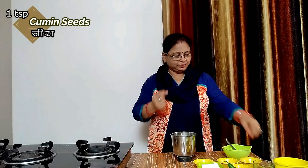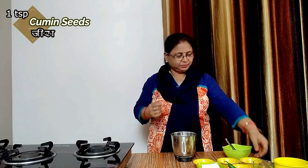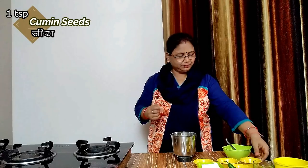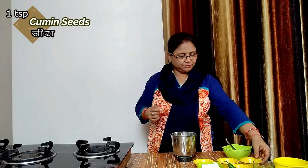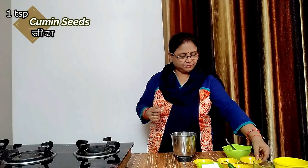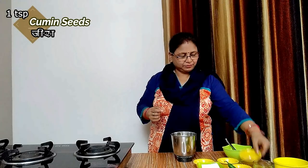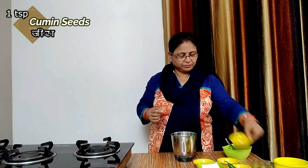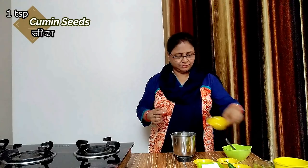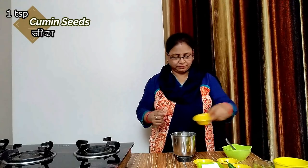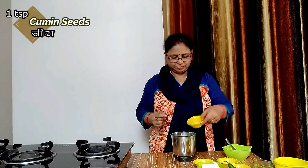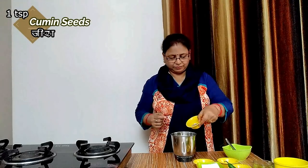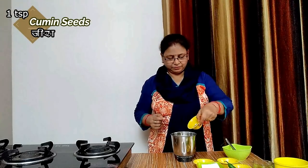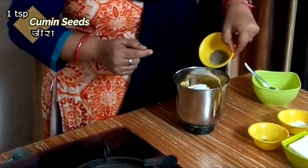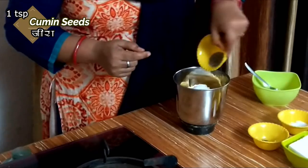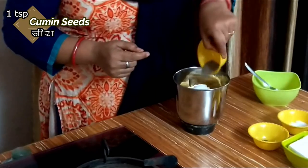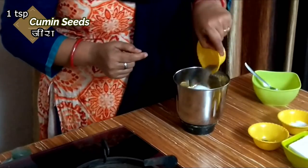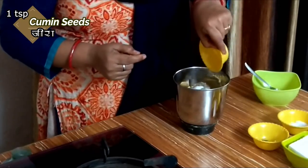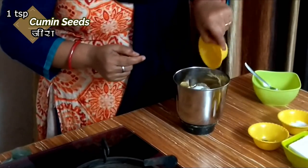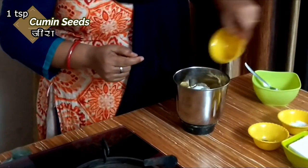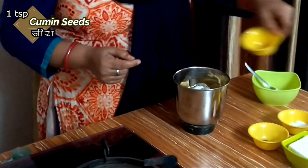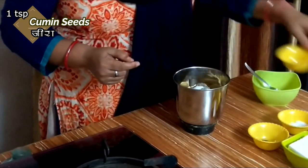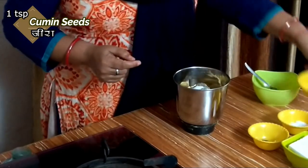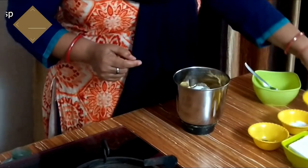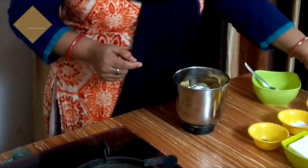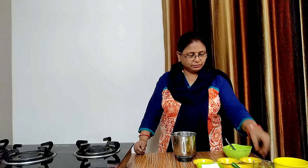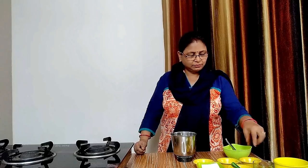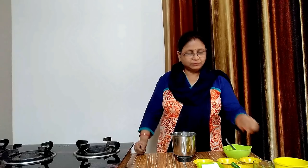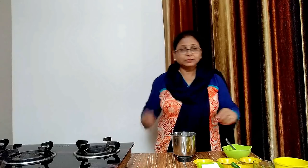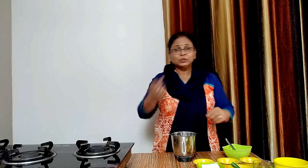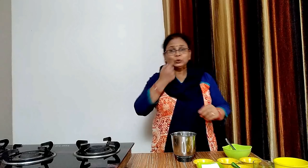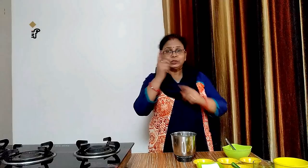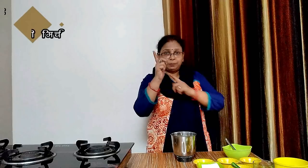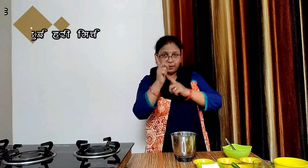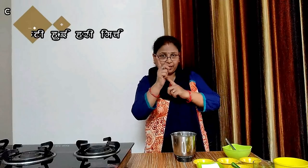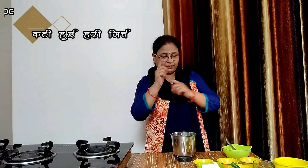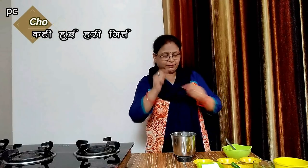एक कटी हुई हरी मिर्च